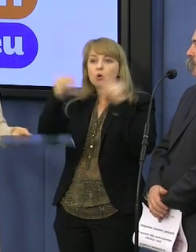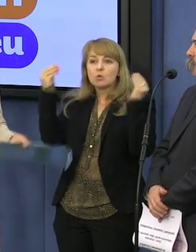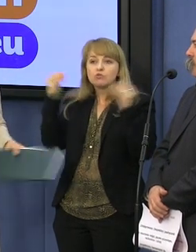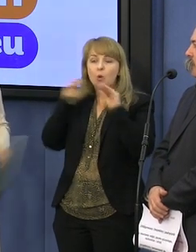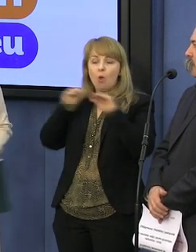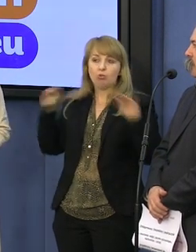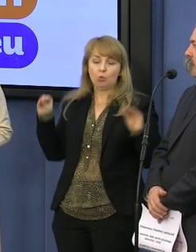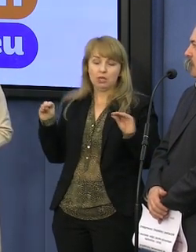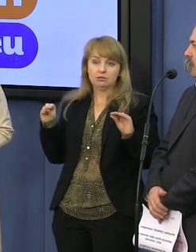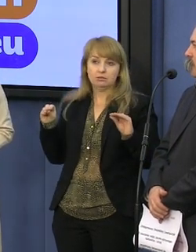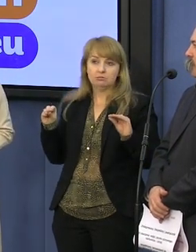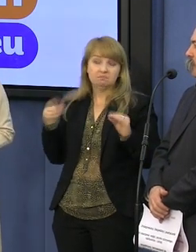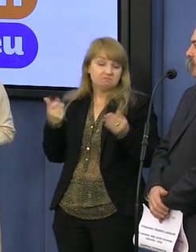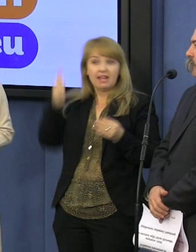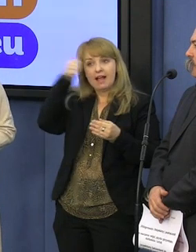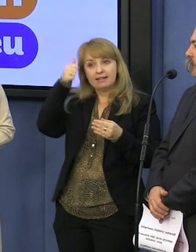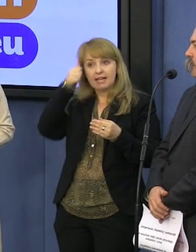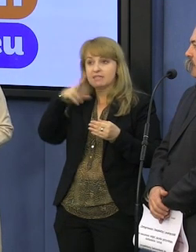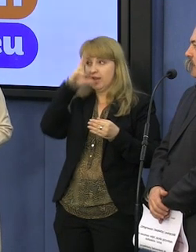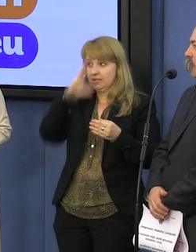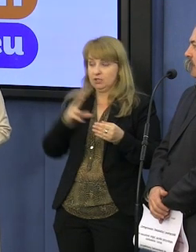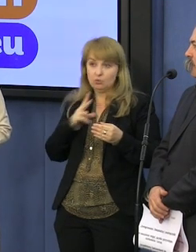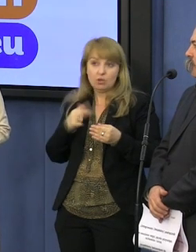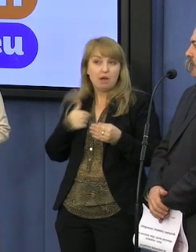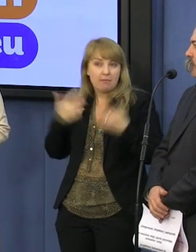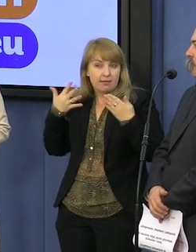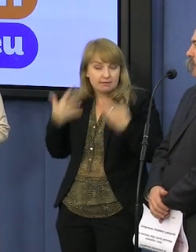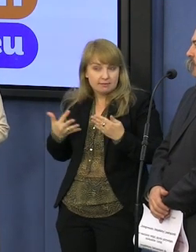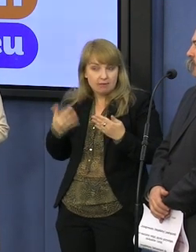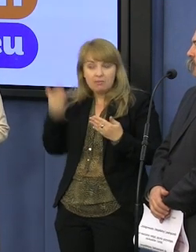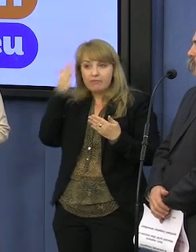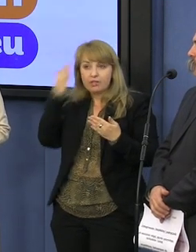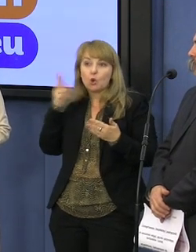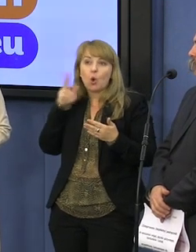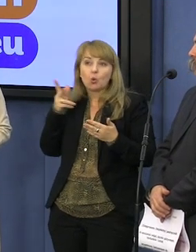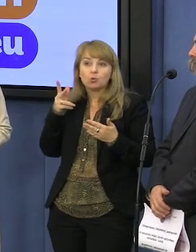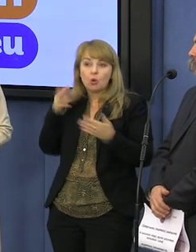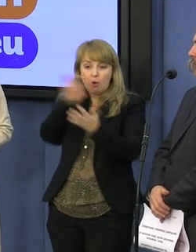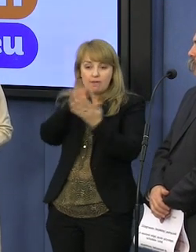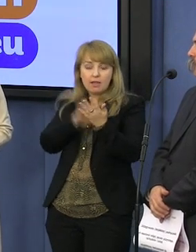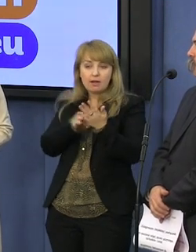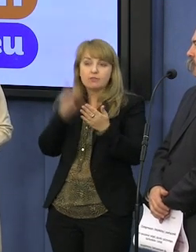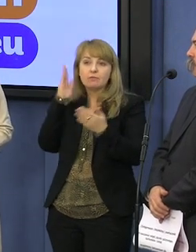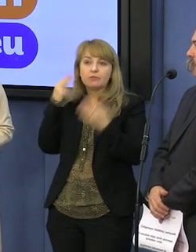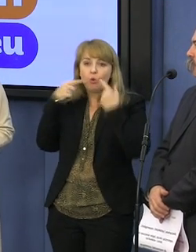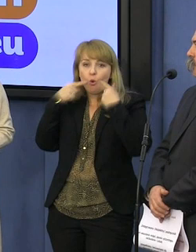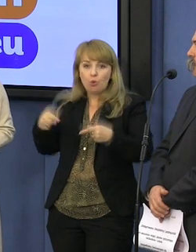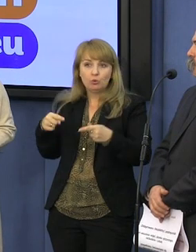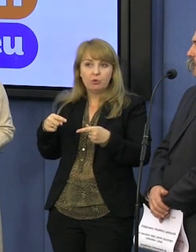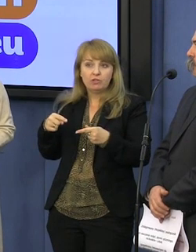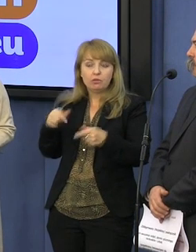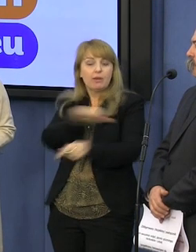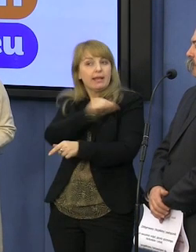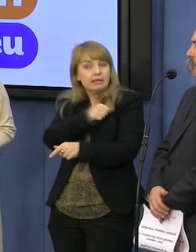Podaje nazwę instytucji, a my chcielibyśmy wiedzieć, kto za treści w tym podręczniku będzie odpowiedzialny z